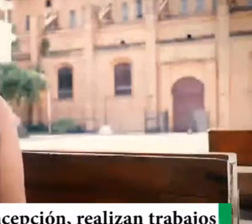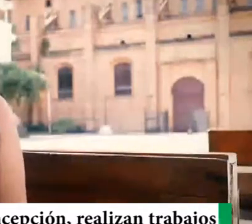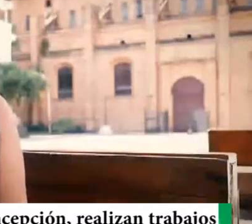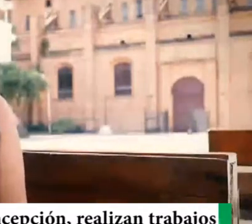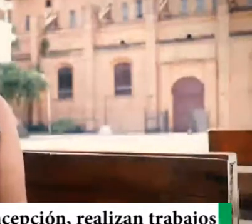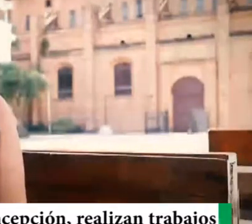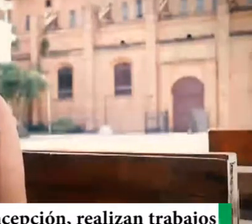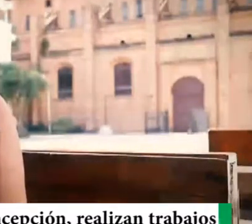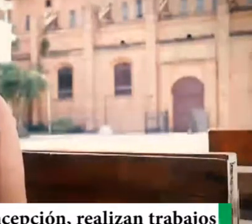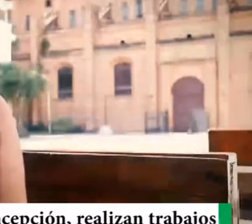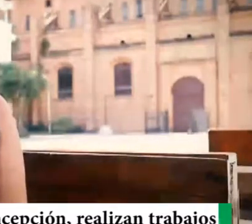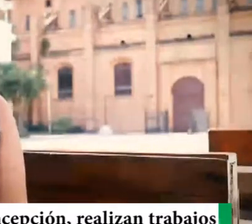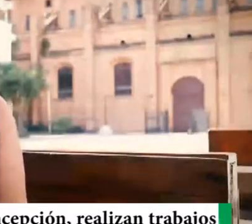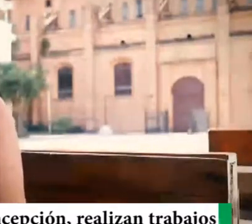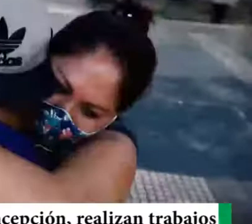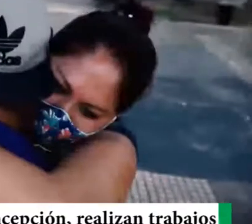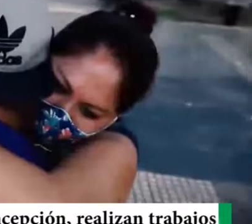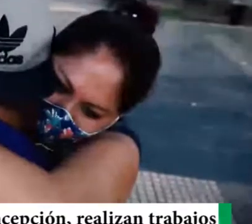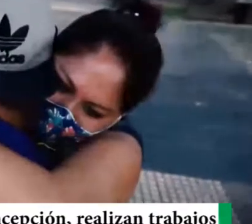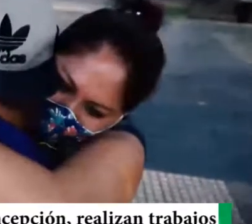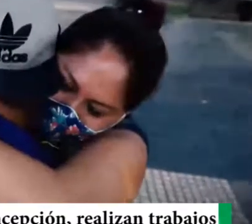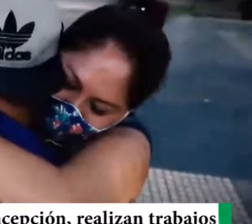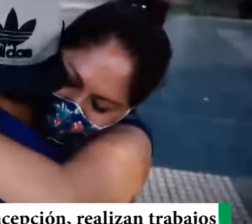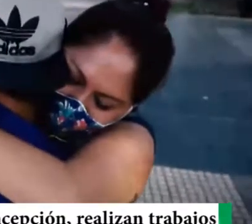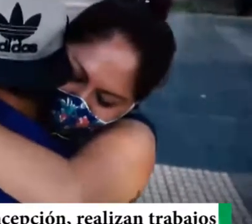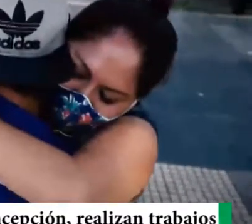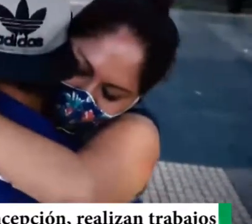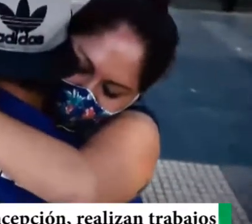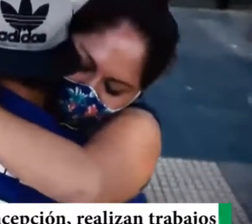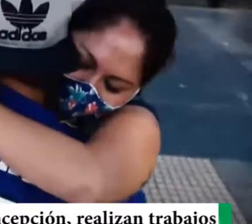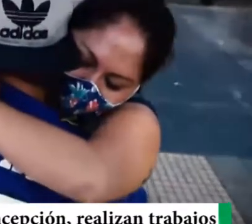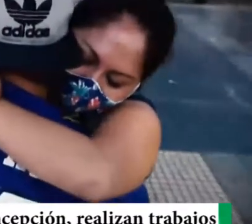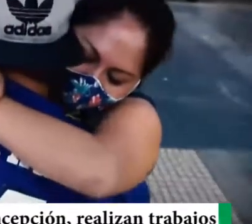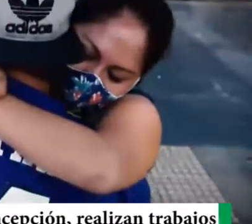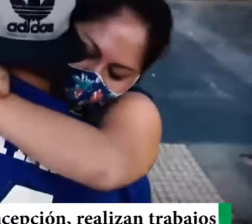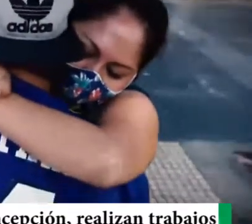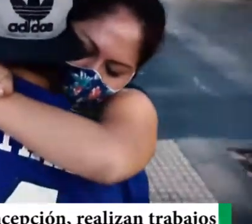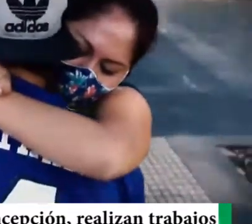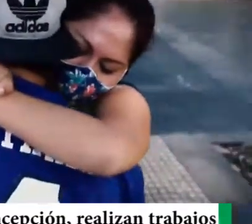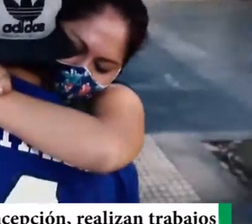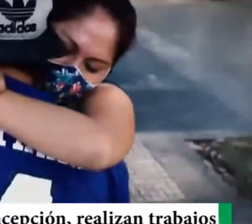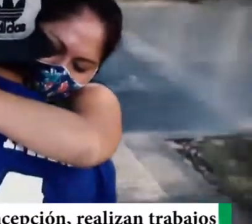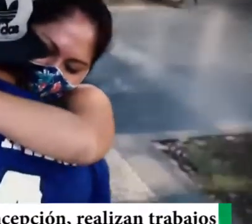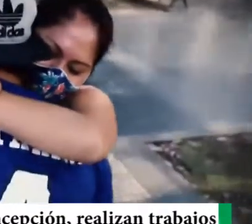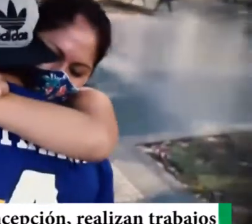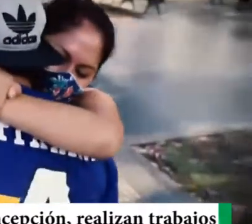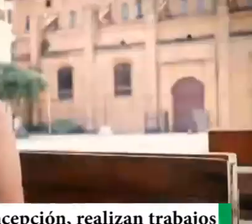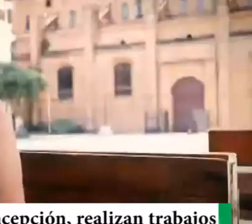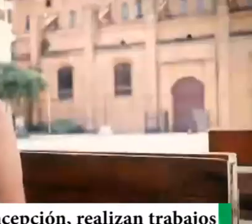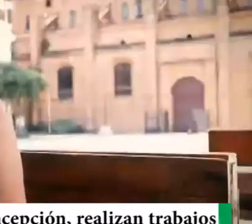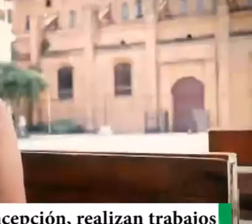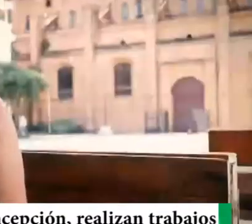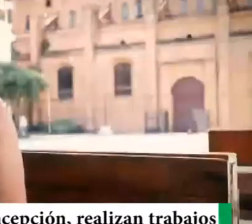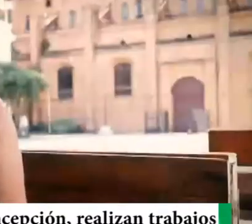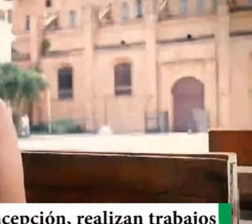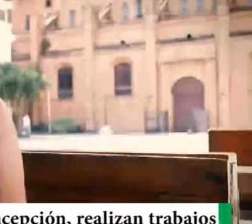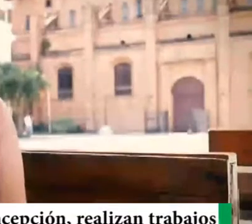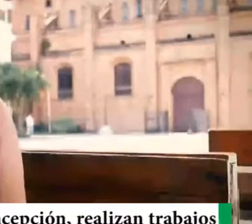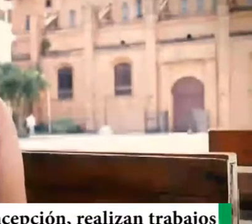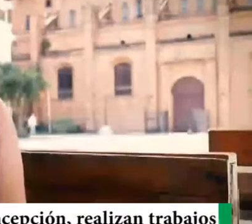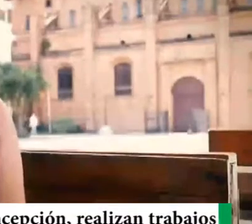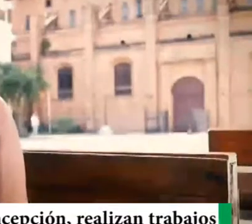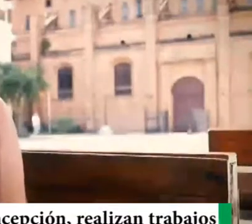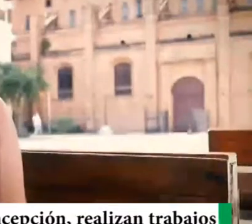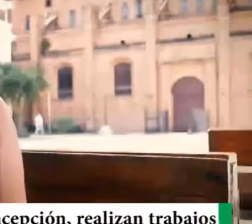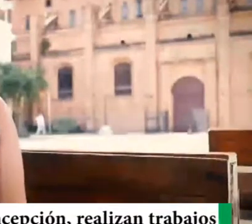Y me dio la oportunidad, verlo un minuto. Pero ese minuto, fue lo más maravilloso, poder verlo ya